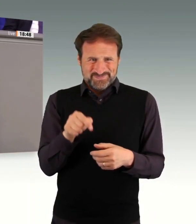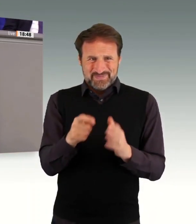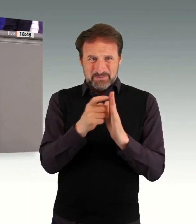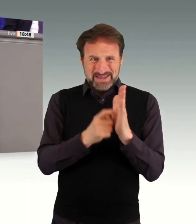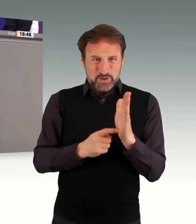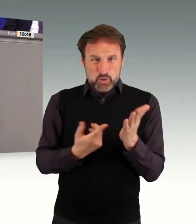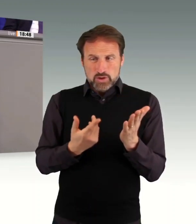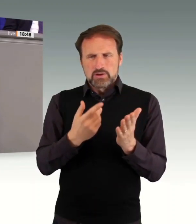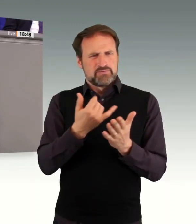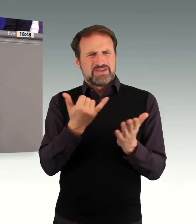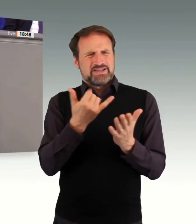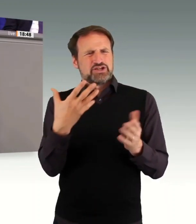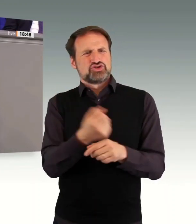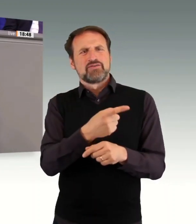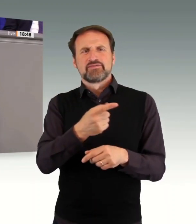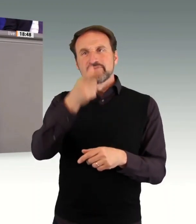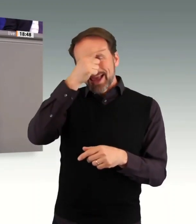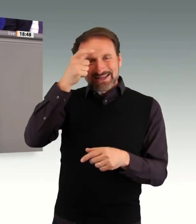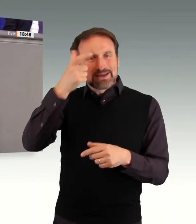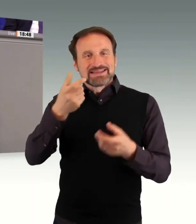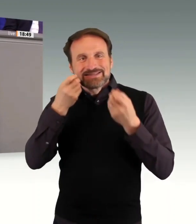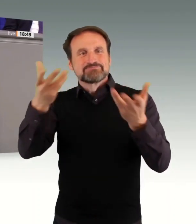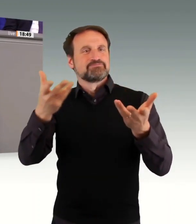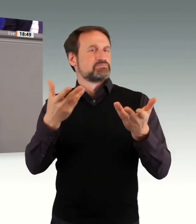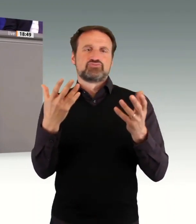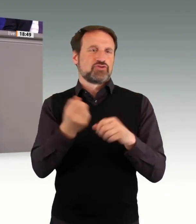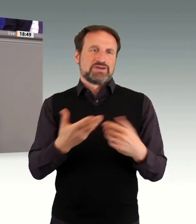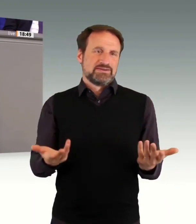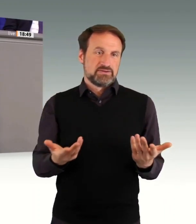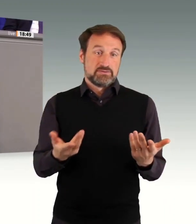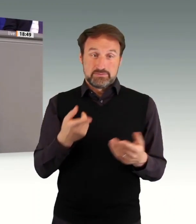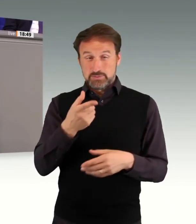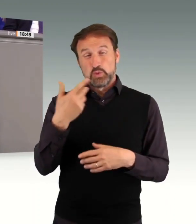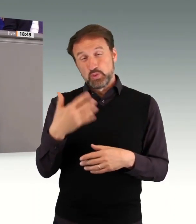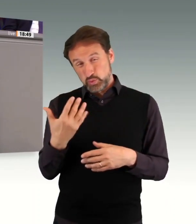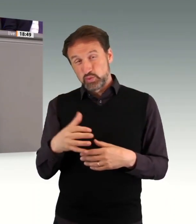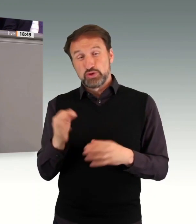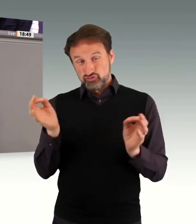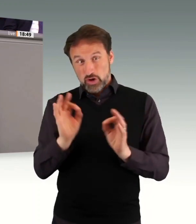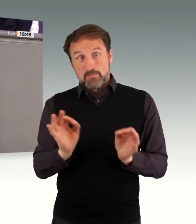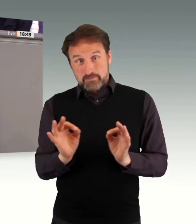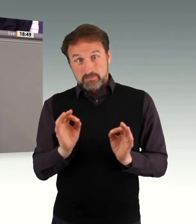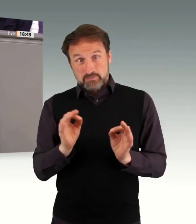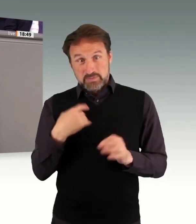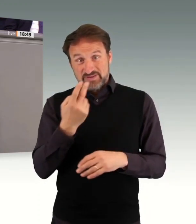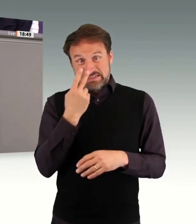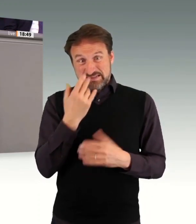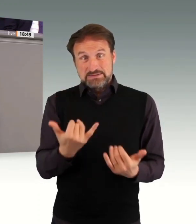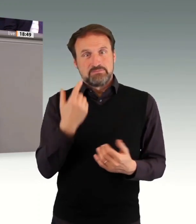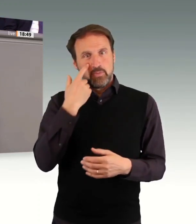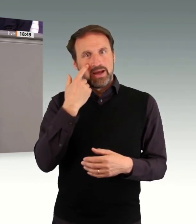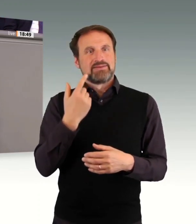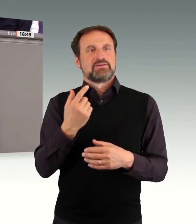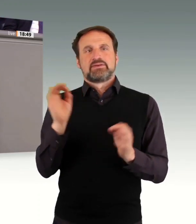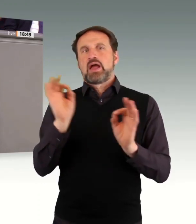Bundesverfassungsgericht geforderte Gesetzgebung zur sogenannten Triage. Für den Fall also, dass zum Beispiel pandemiebedingt